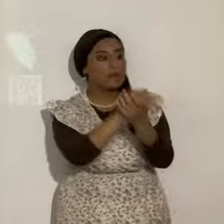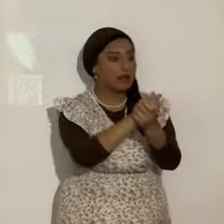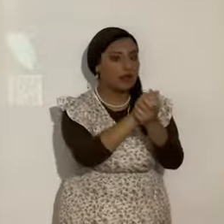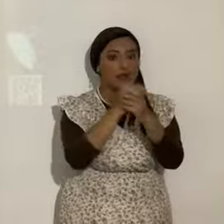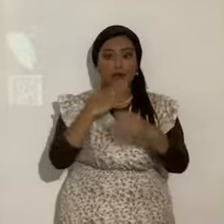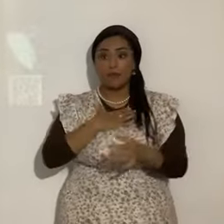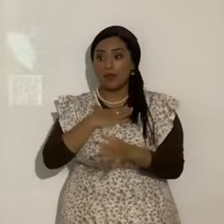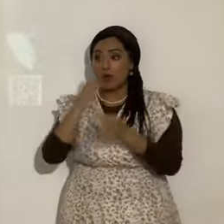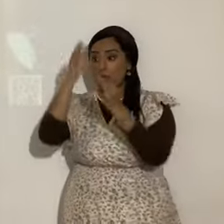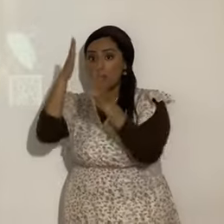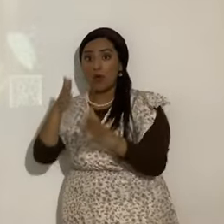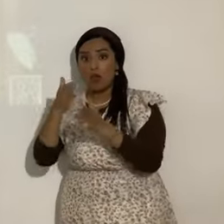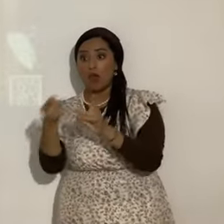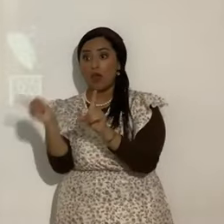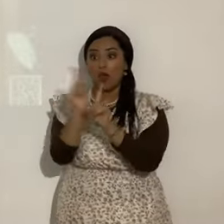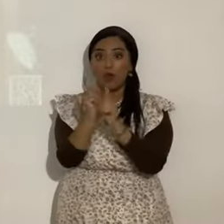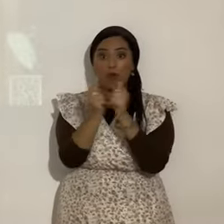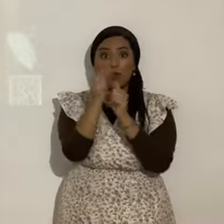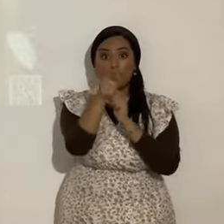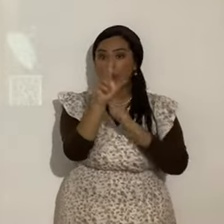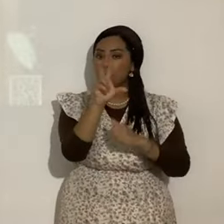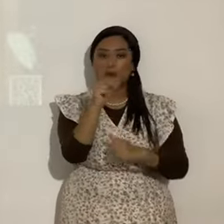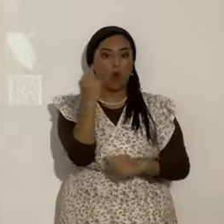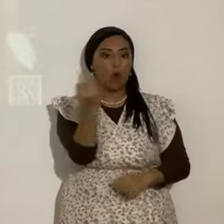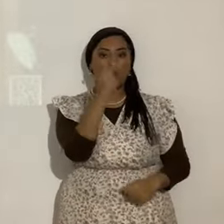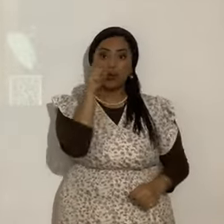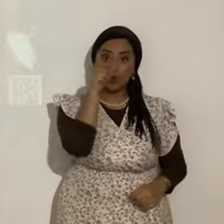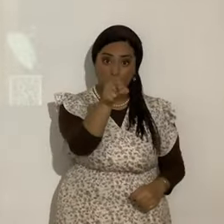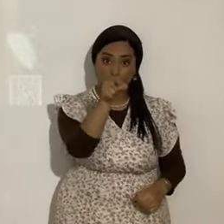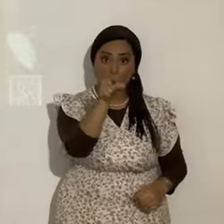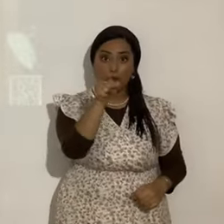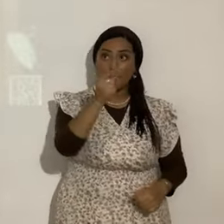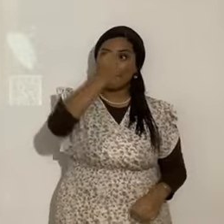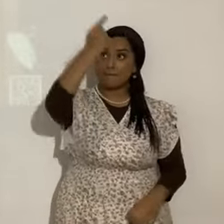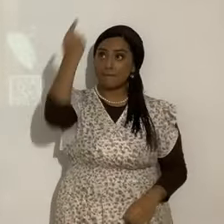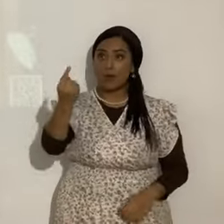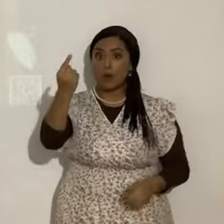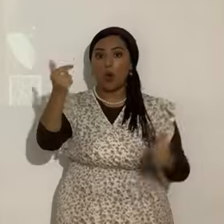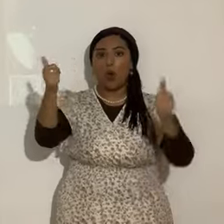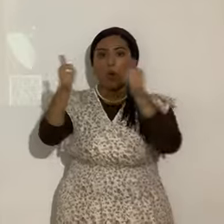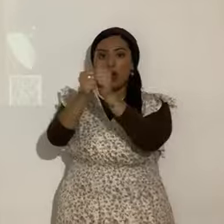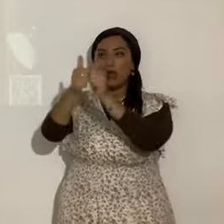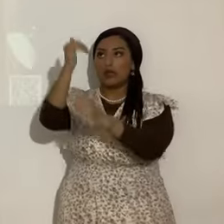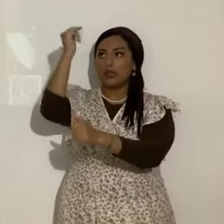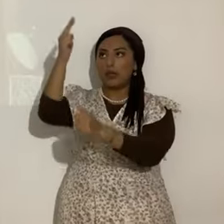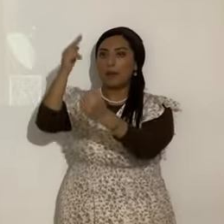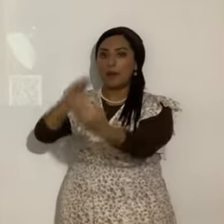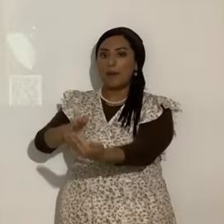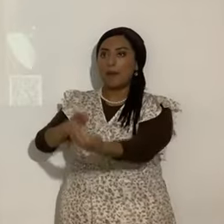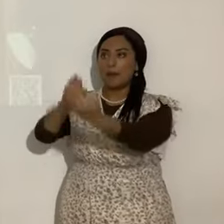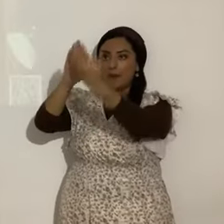palacios atrás. Nadie va a ver más que tú. Porque Yahshua va a juzgar. Inclusive a los salvos.